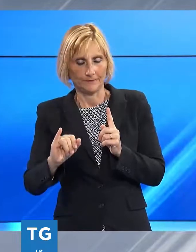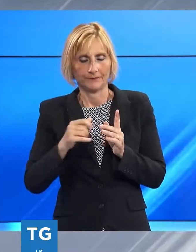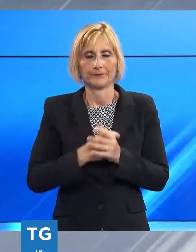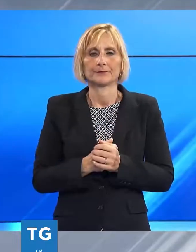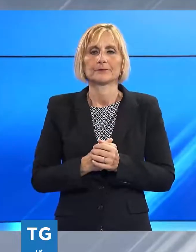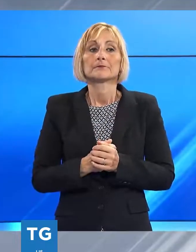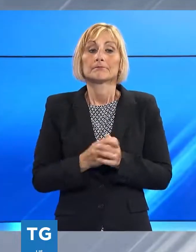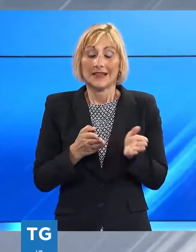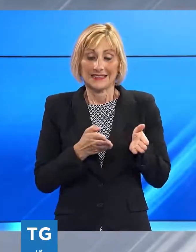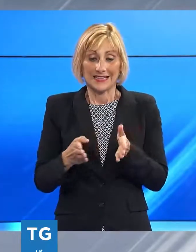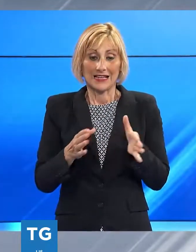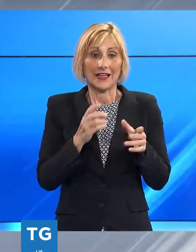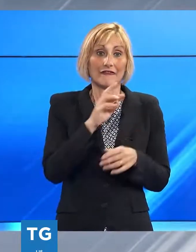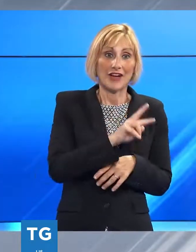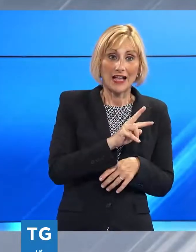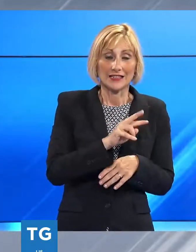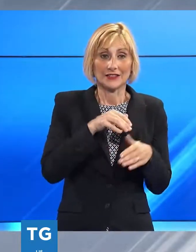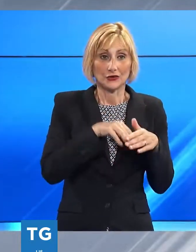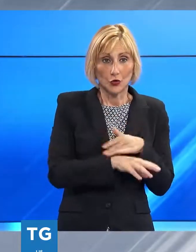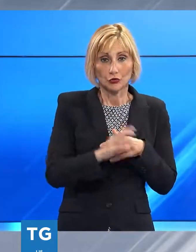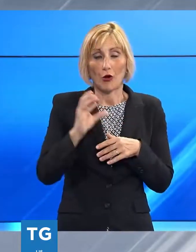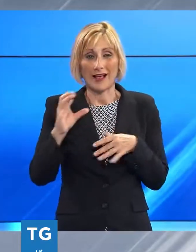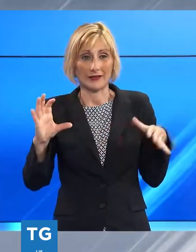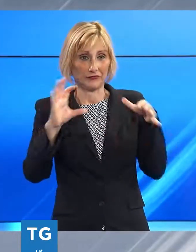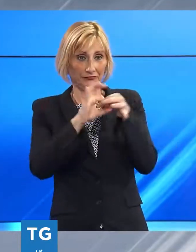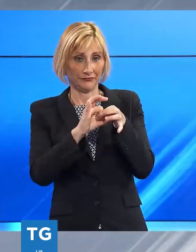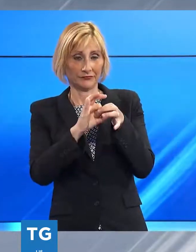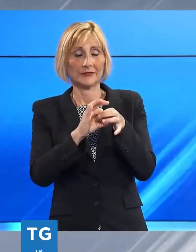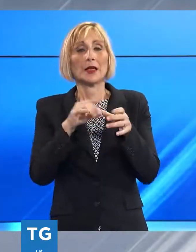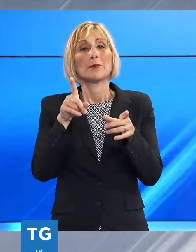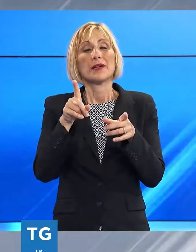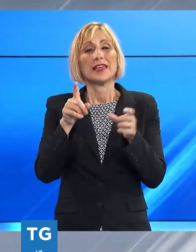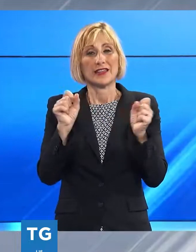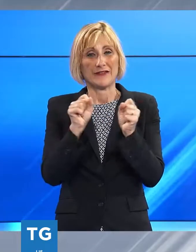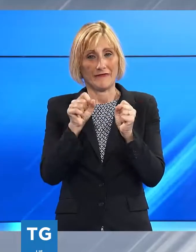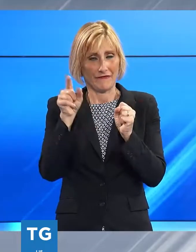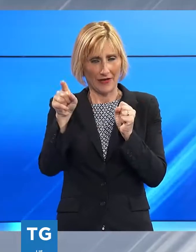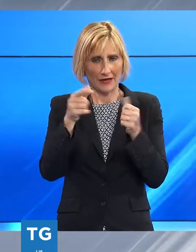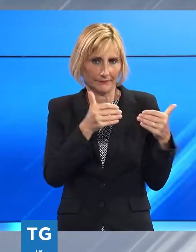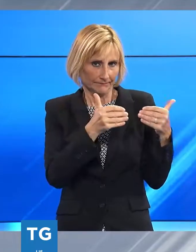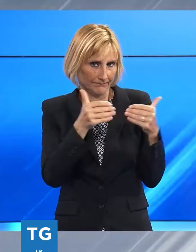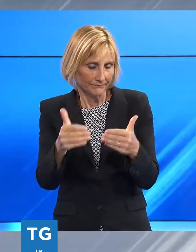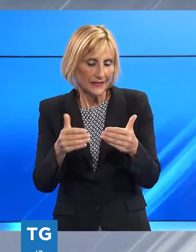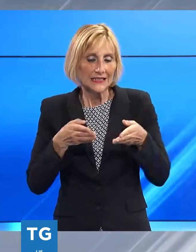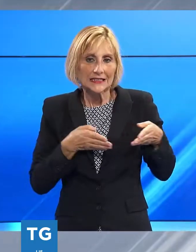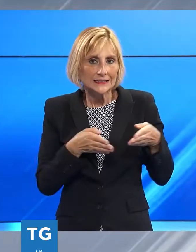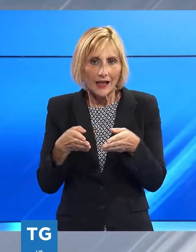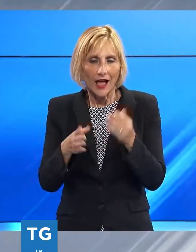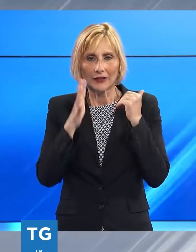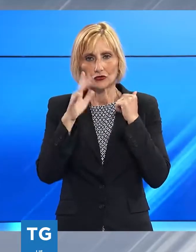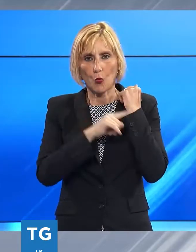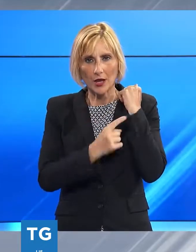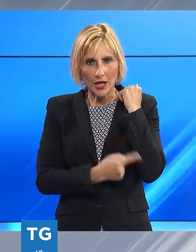strada che collegherà il comune di Vagli di Sotto con la zona degli impianti invernali di Careggine si tratta di una strada lunga circa 5 km